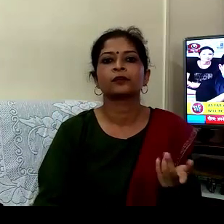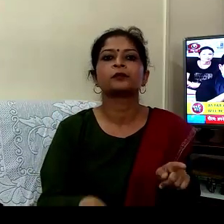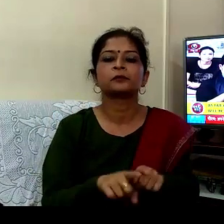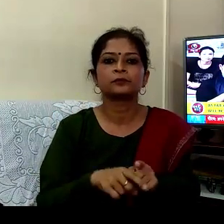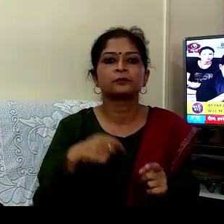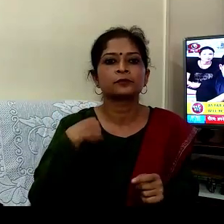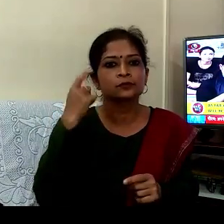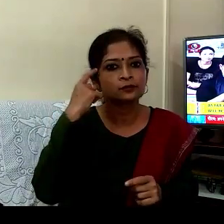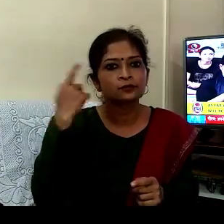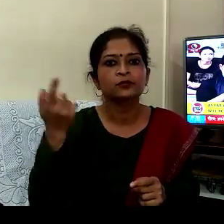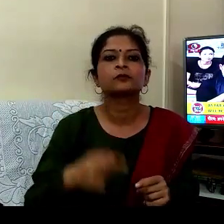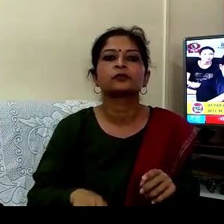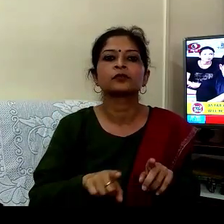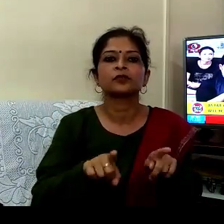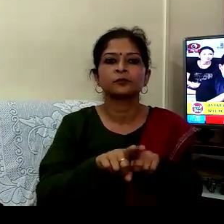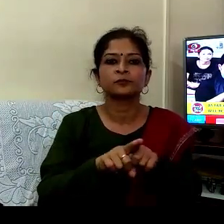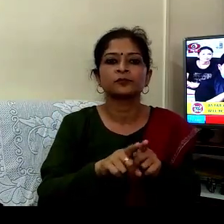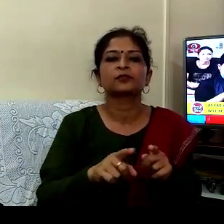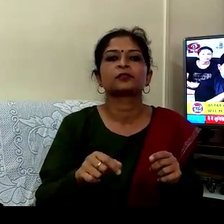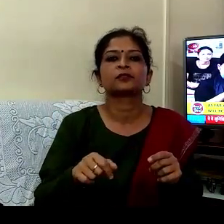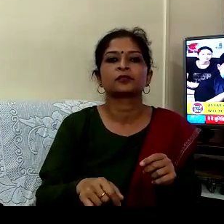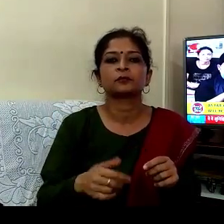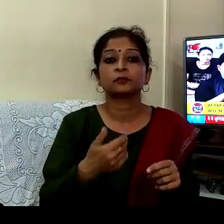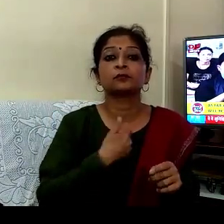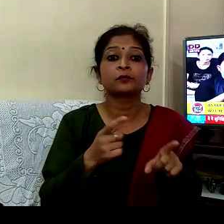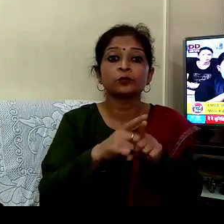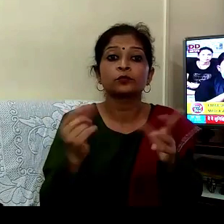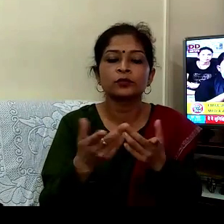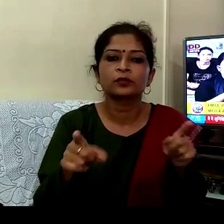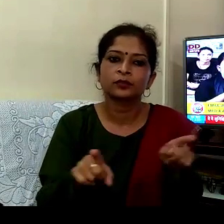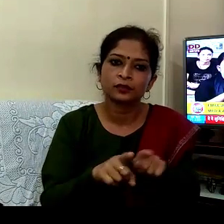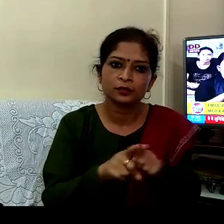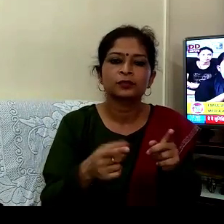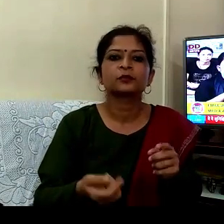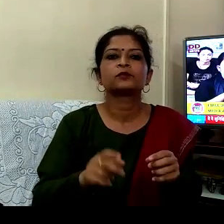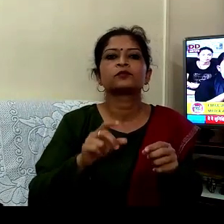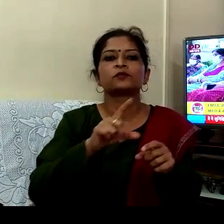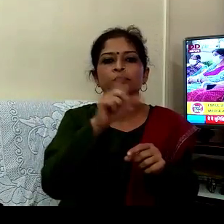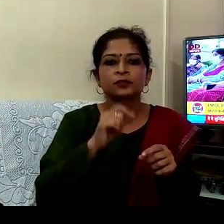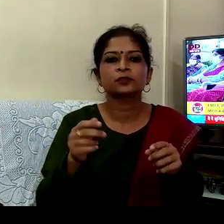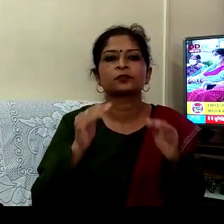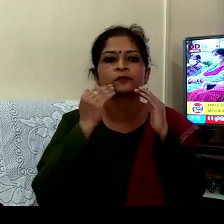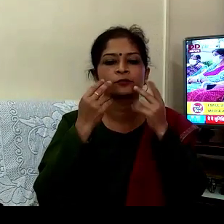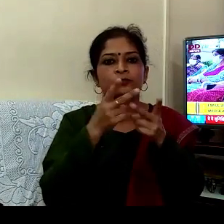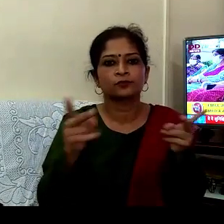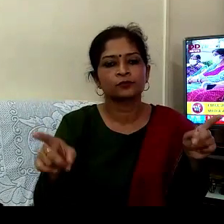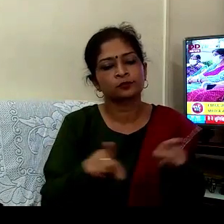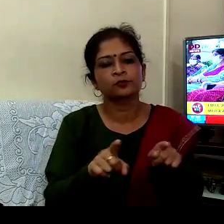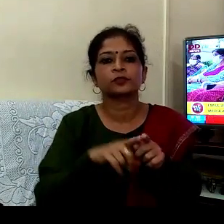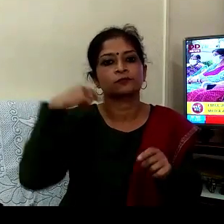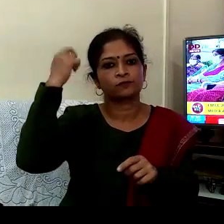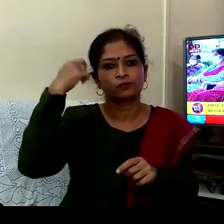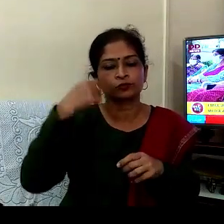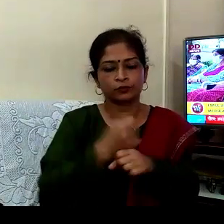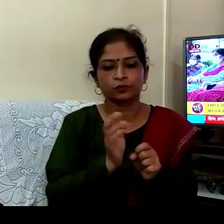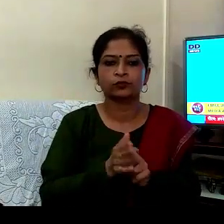ایسا کرتا ہوں کہ میں شوشل میڈیا میں میں کیا کرتا ہوں اس کے وشہ میں کچھ ویڈیو اپلوڈ کروں